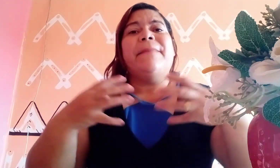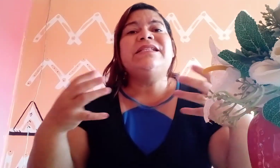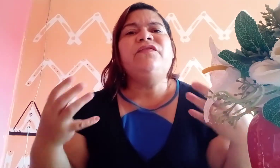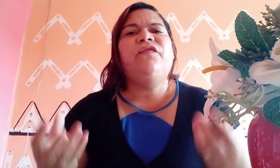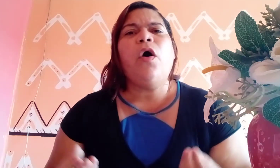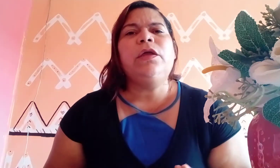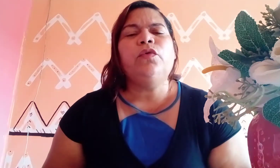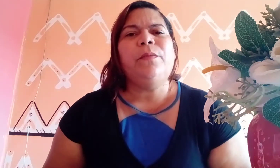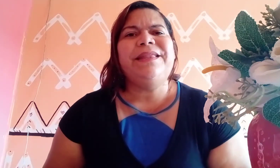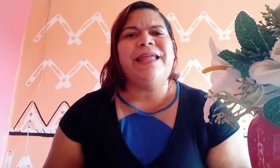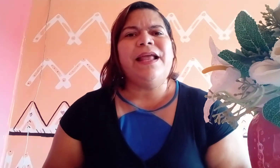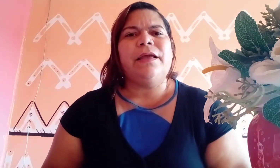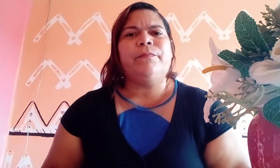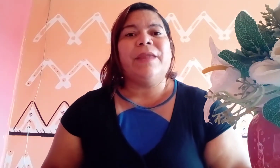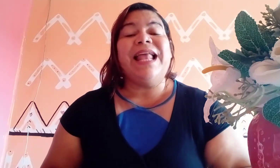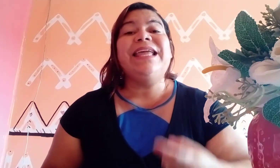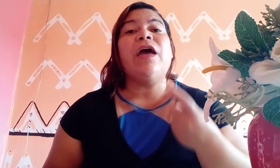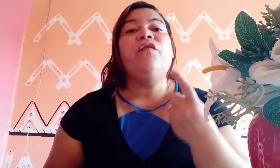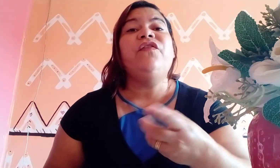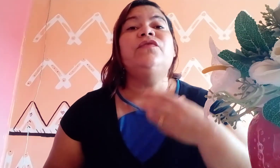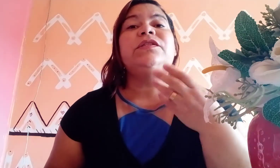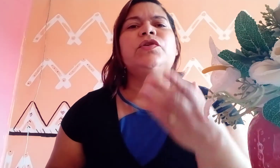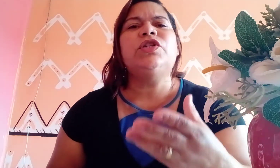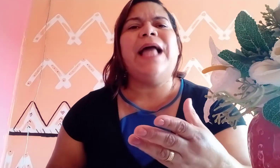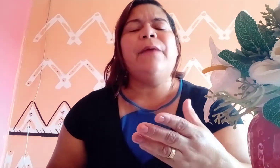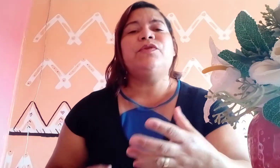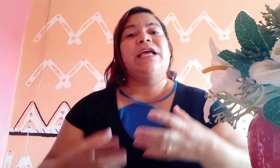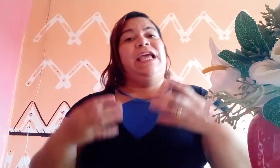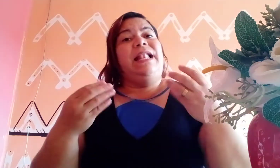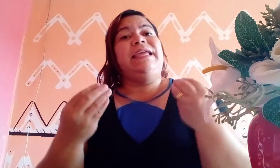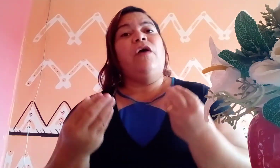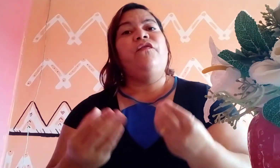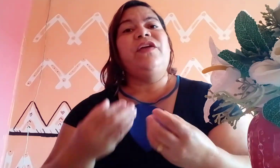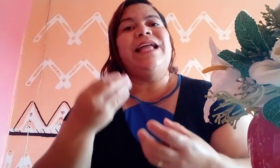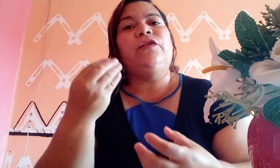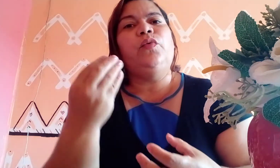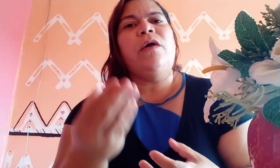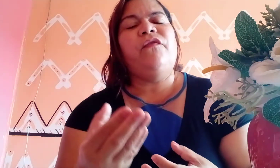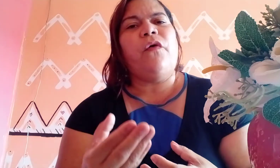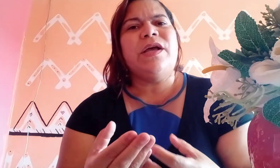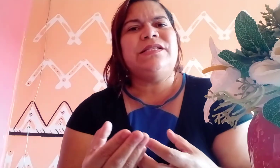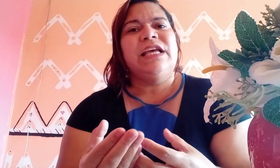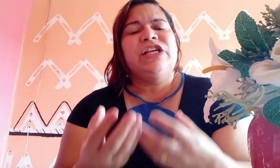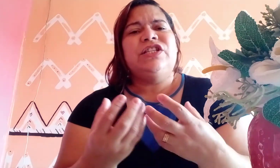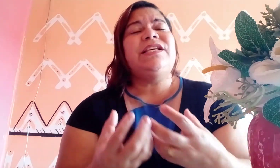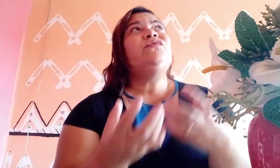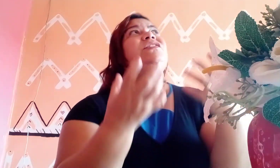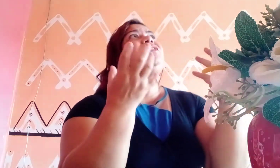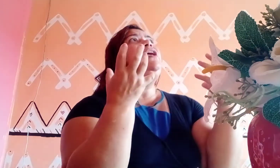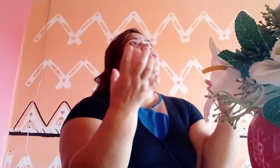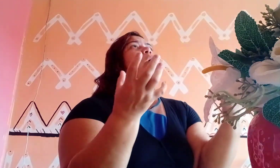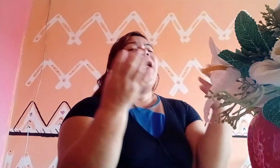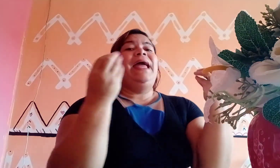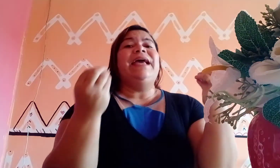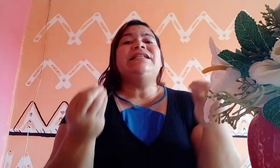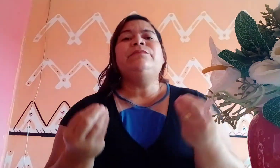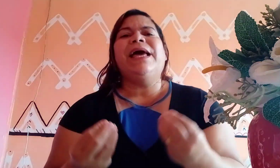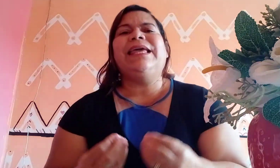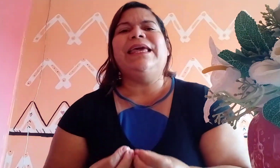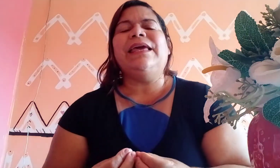mas invoque o nome dEle. Ele quer ouvir dos Seus lábios, Ele quer ouvir da Tua voz, dizendo, Senhor, eis-me aqui,